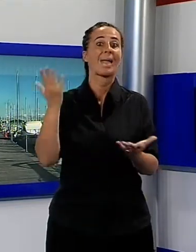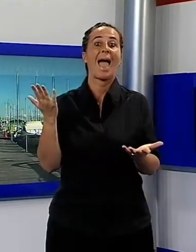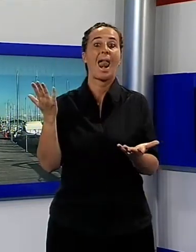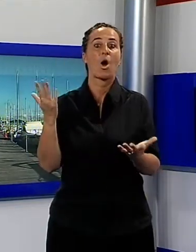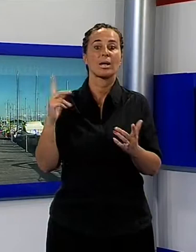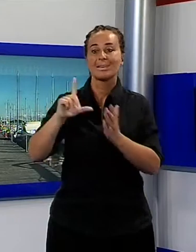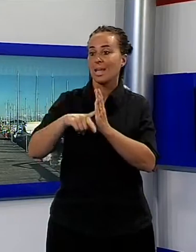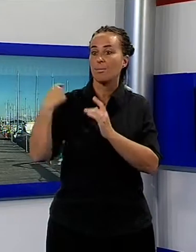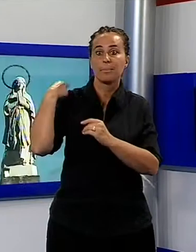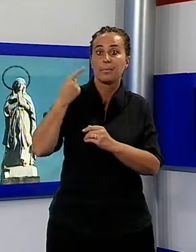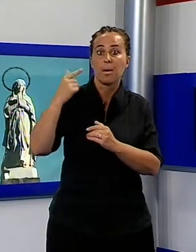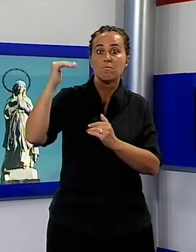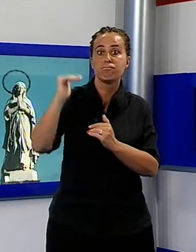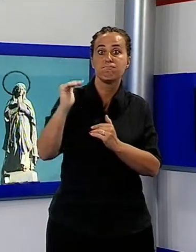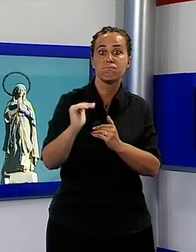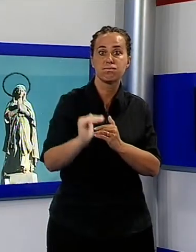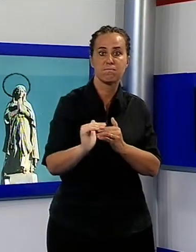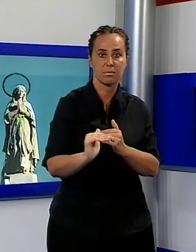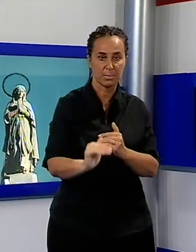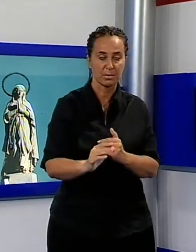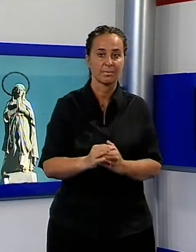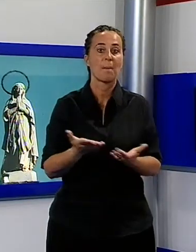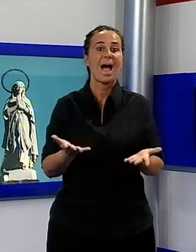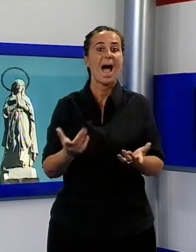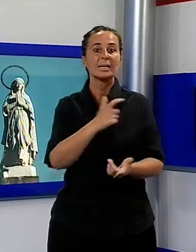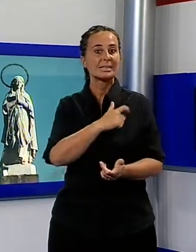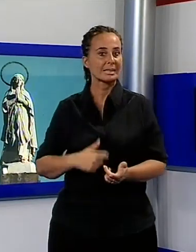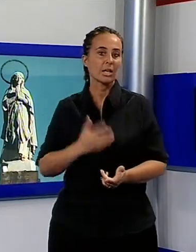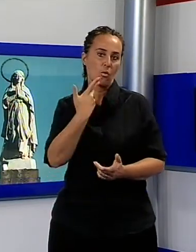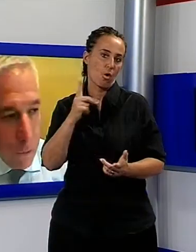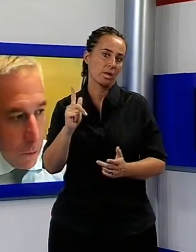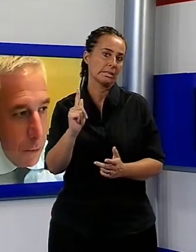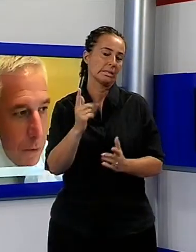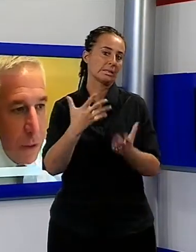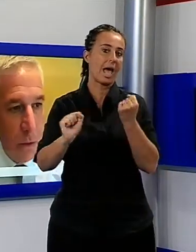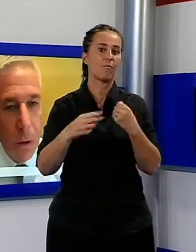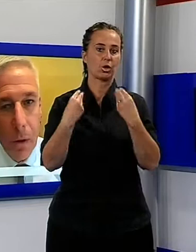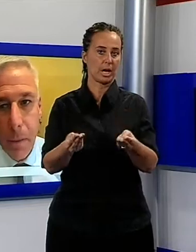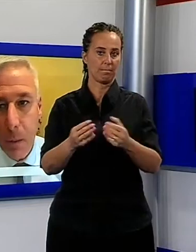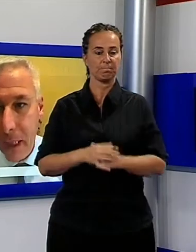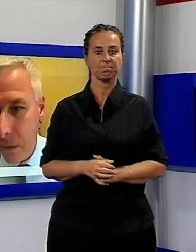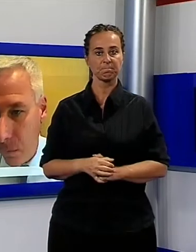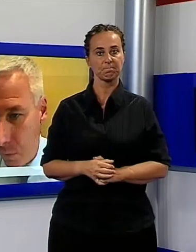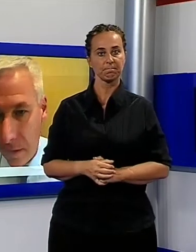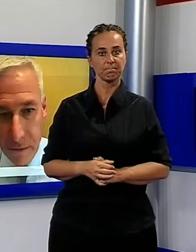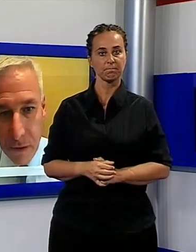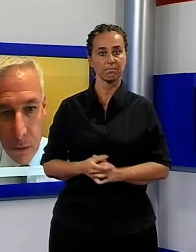interamente pubblica e per questo stanno lavorando. Secondo noi, secondo l'impostazione che noi abbiamo dato con un intervento